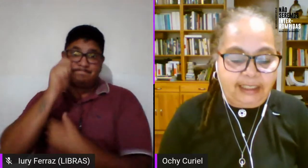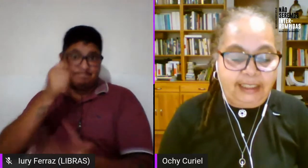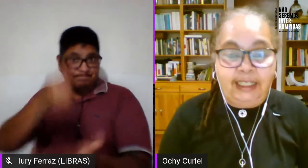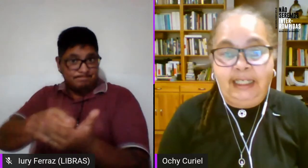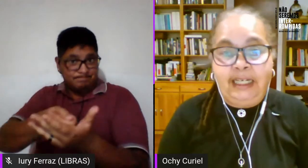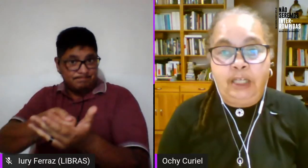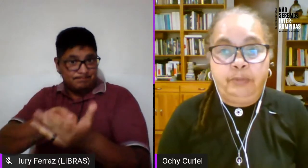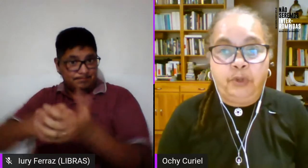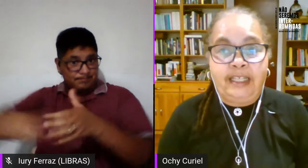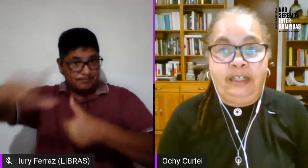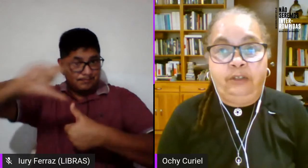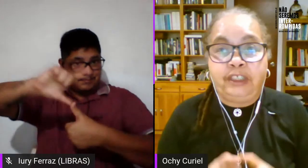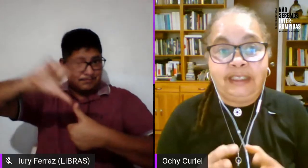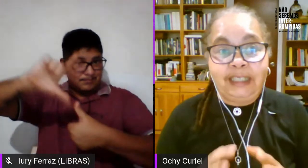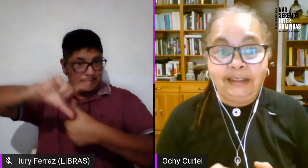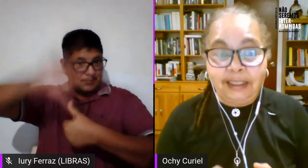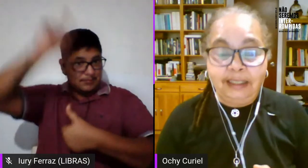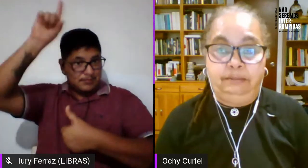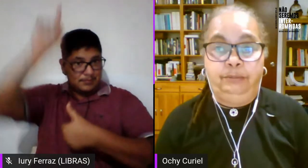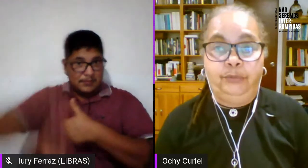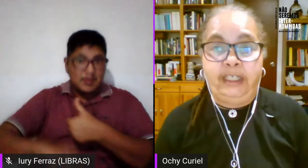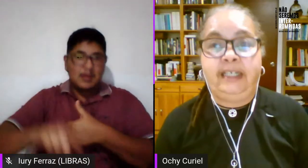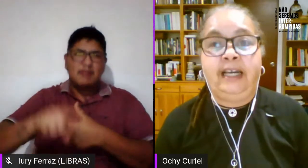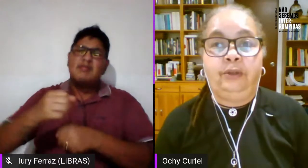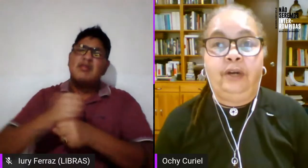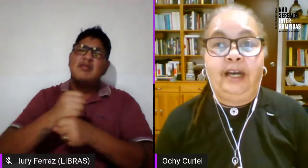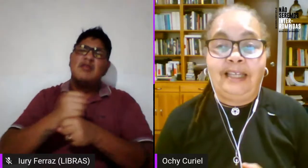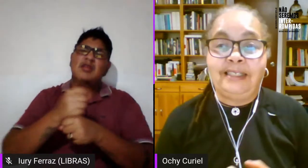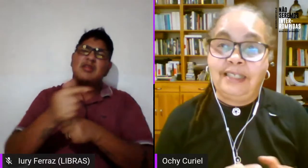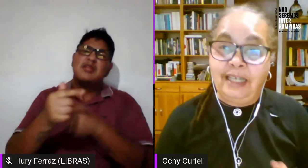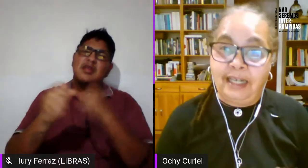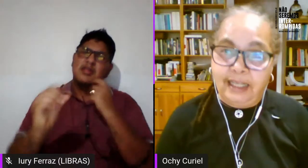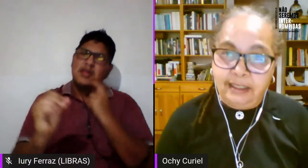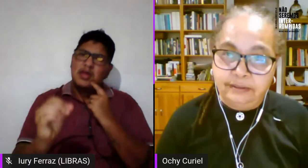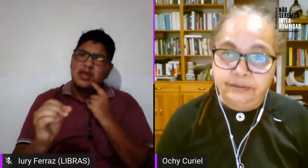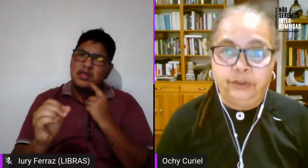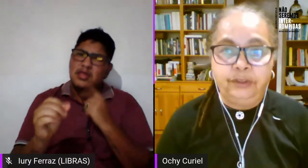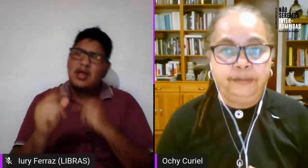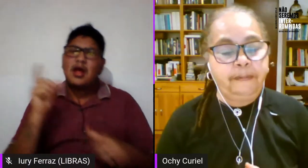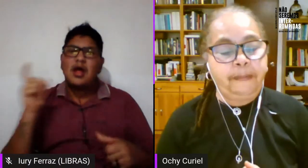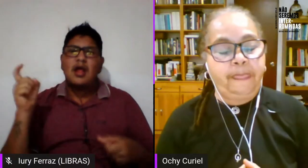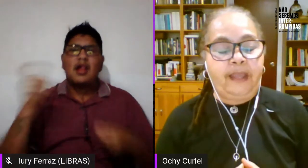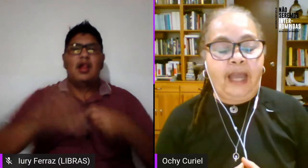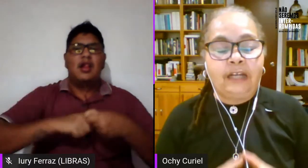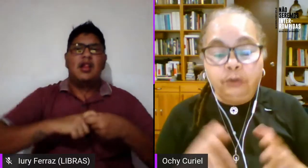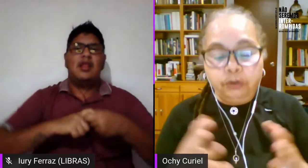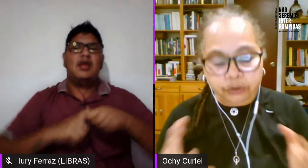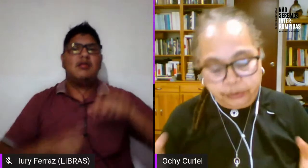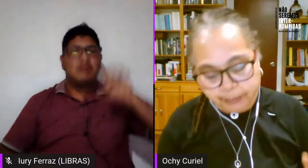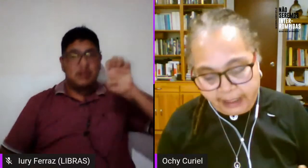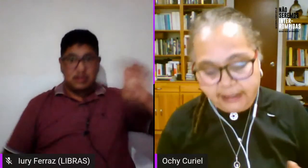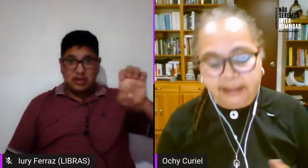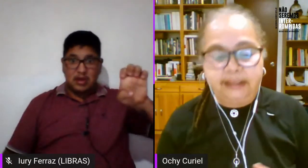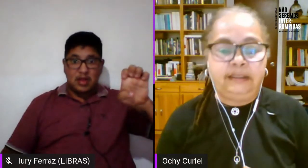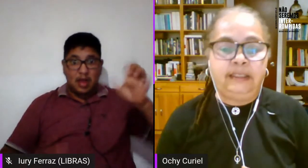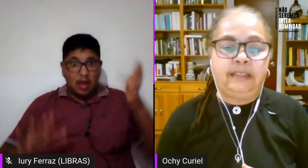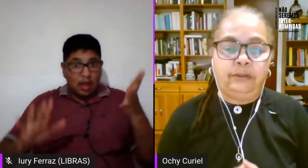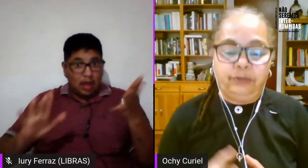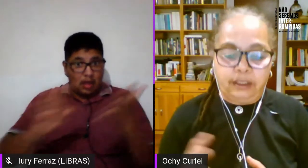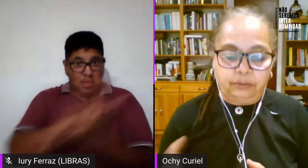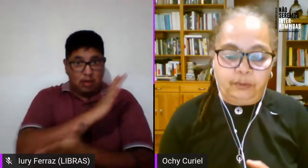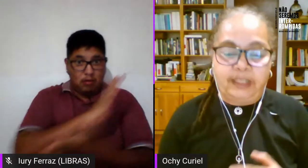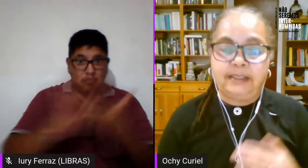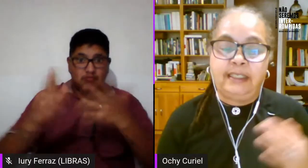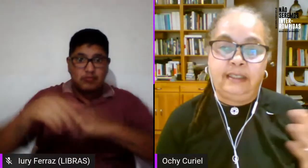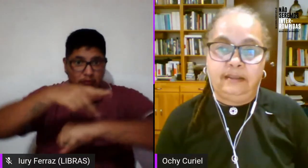América latina na época de 70 muito ligado à esquerda alguns países em